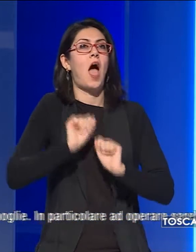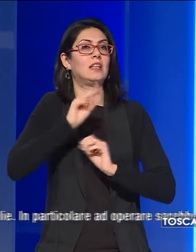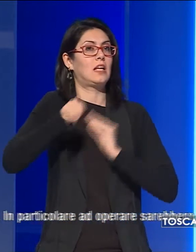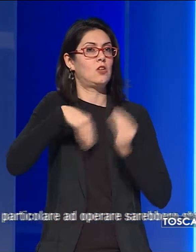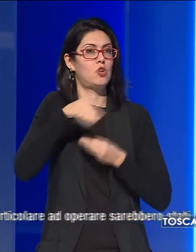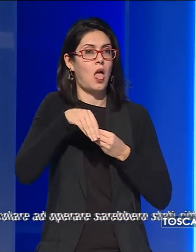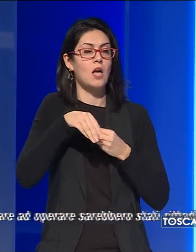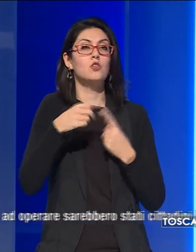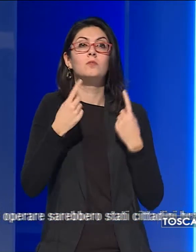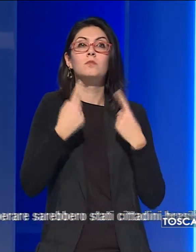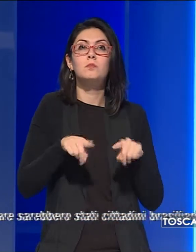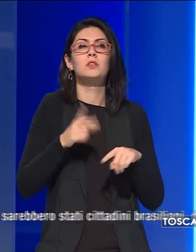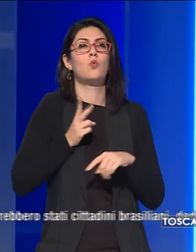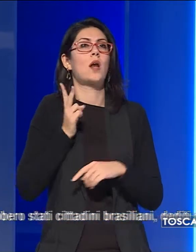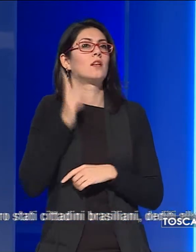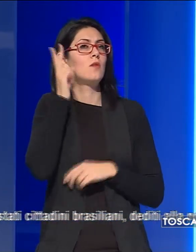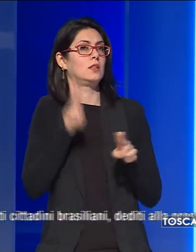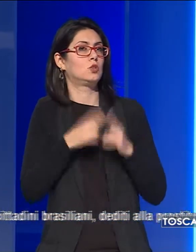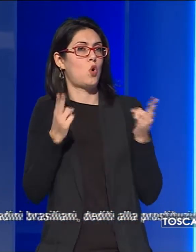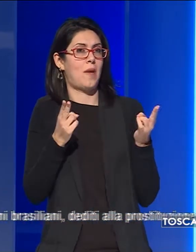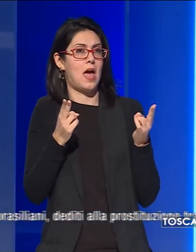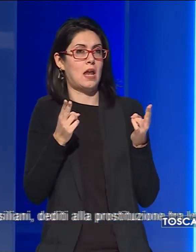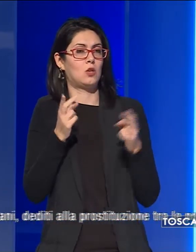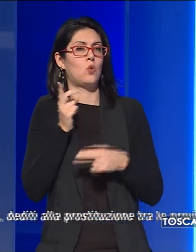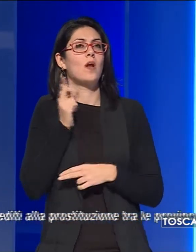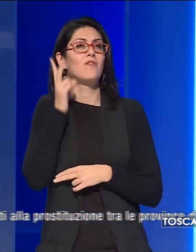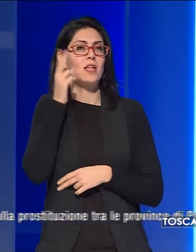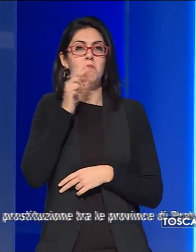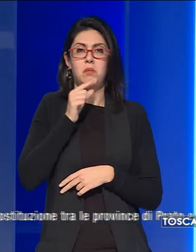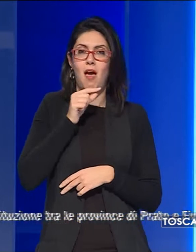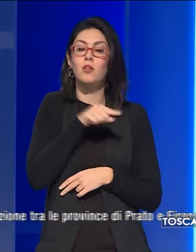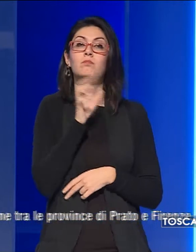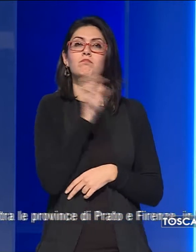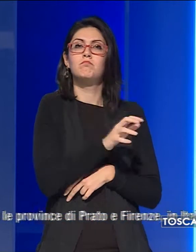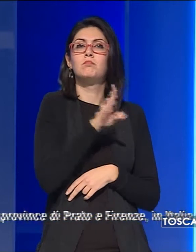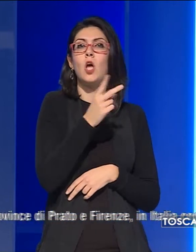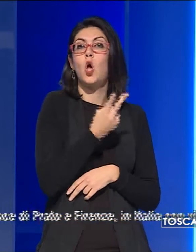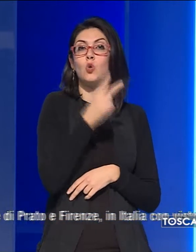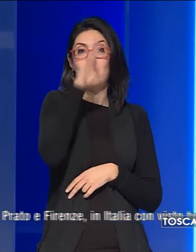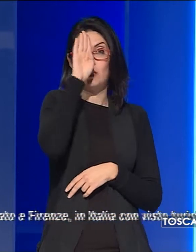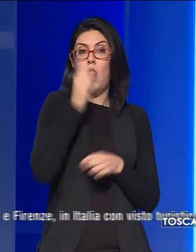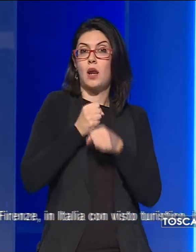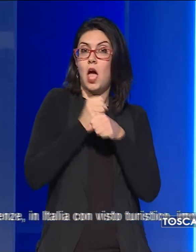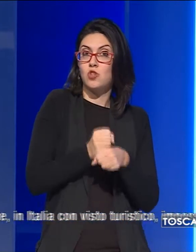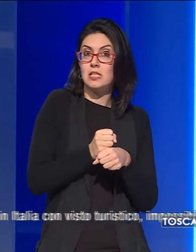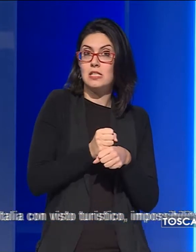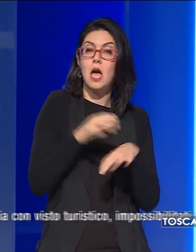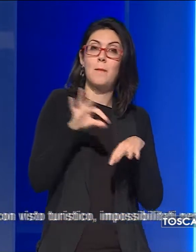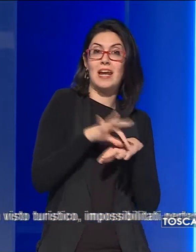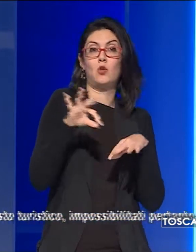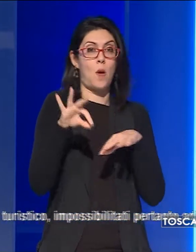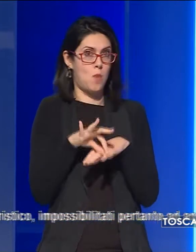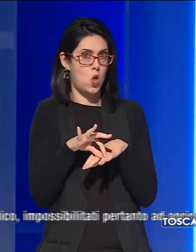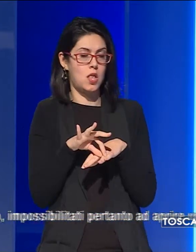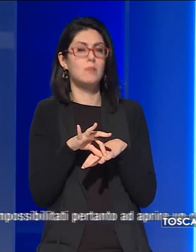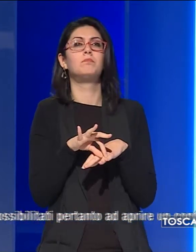quanto ha scoperto la Guardia di Finanza di Prato che ha denunciato i due titolari dell'agenzia, marito e moglie,